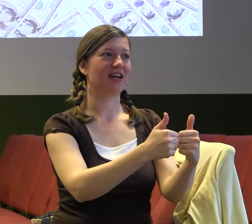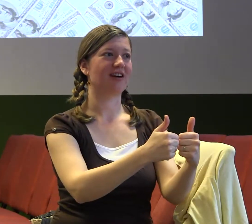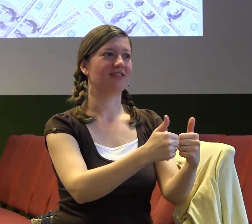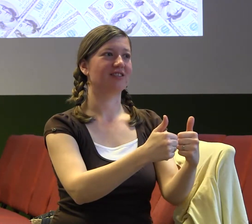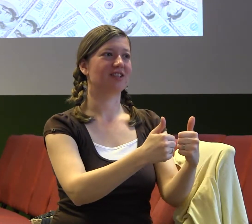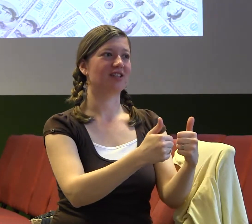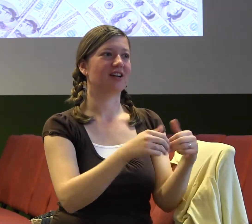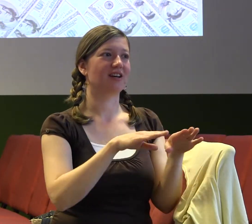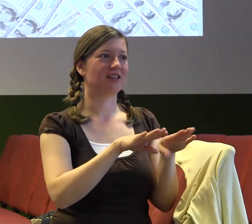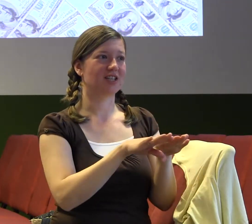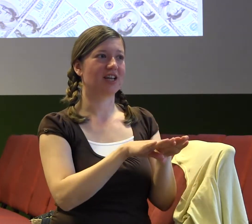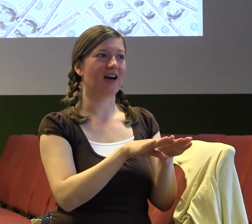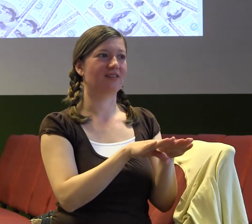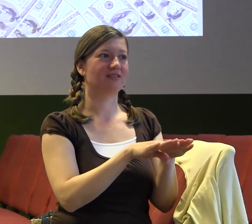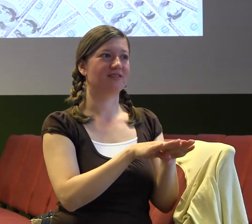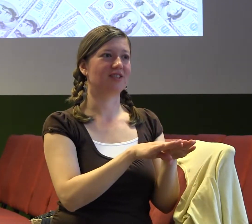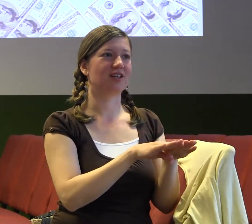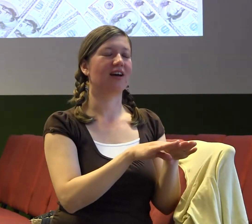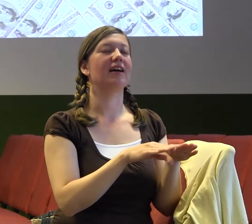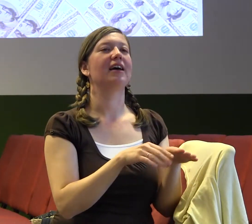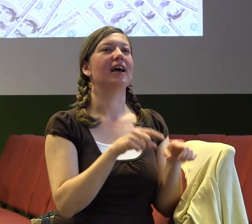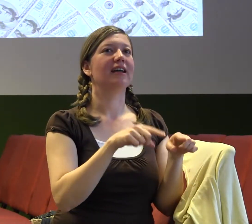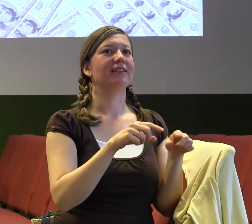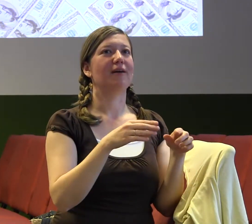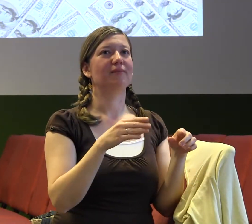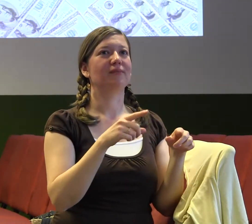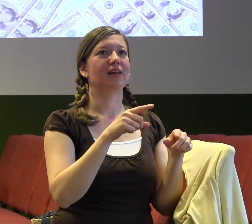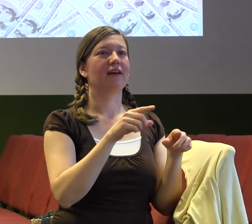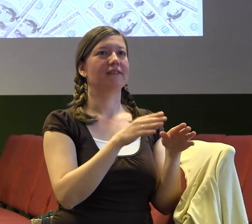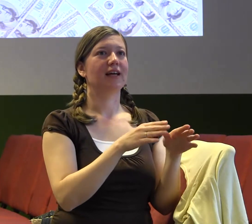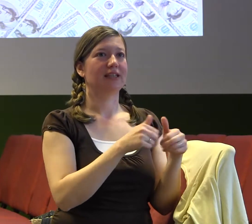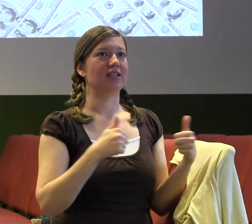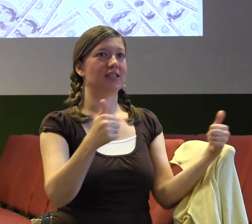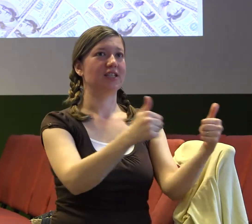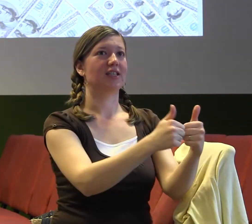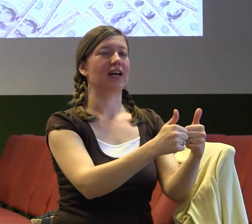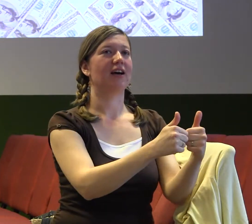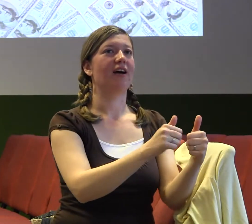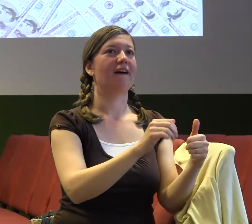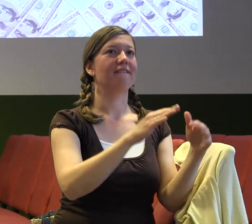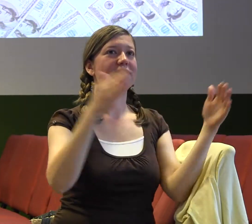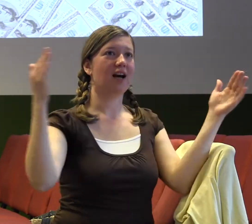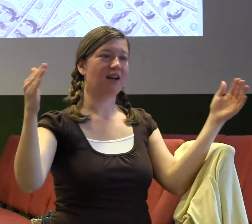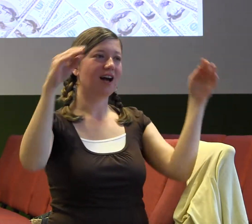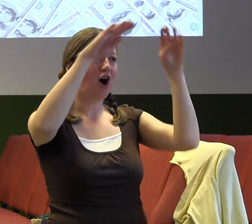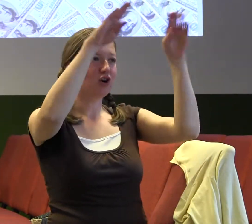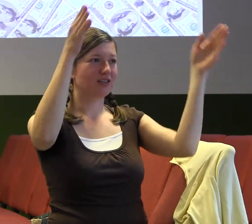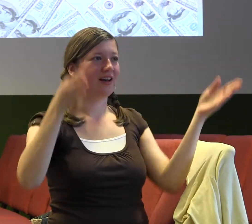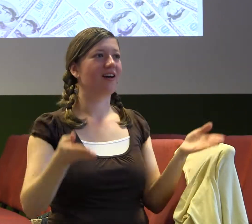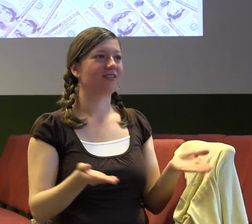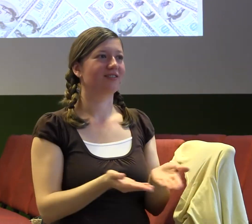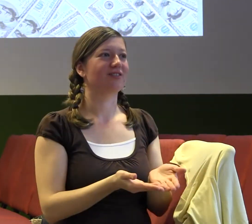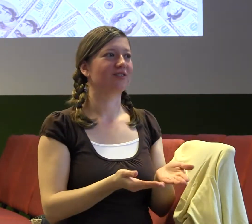takže je tam světlo celý den v té třídě. Když je otevřu o přestávce, tak to hned obmění vzduch v celé té třídě.